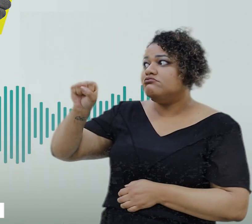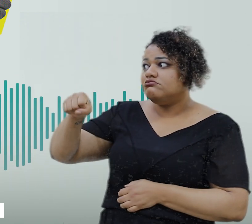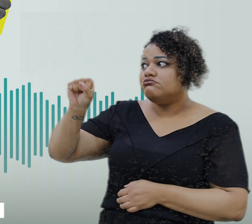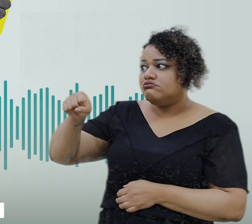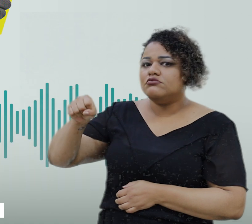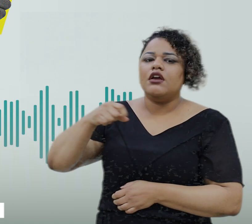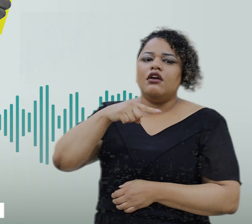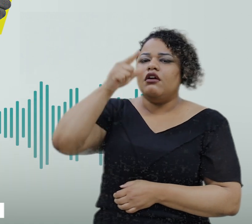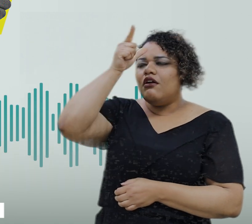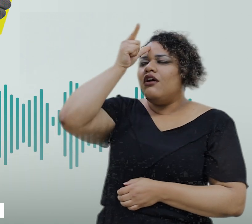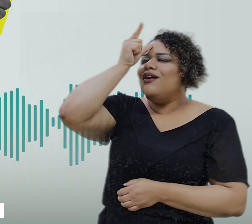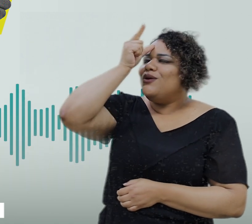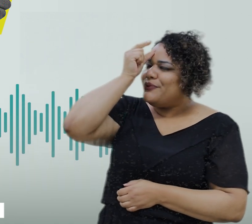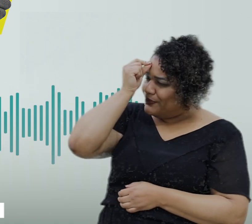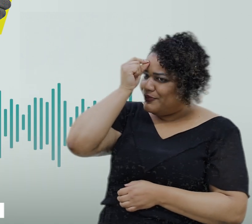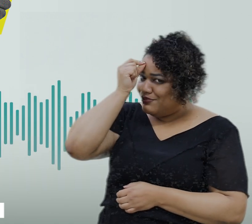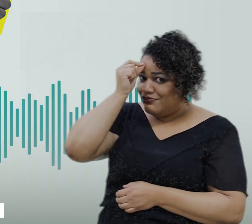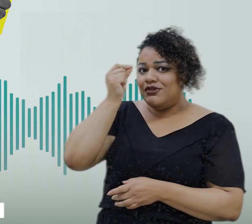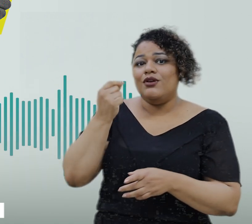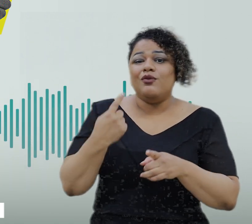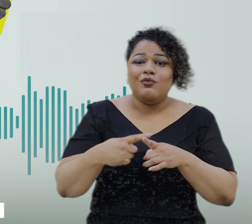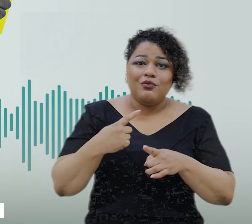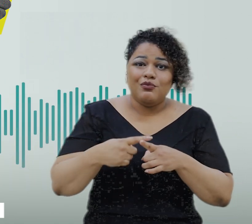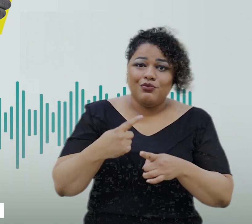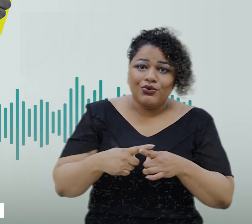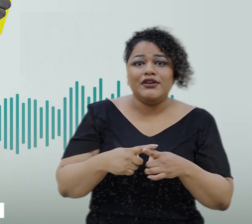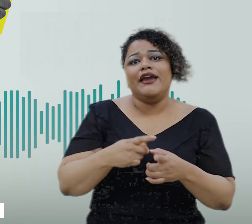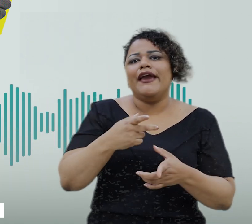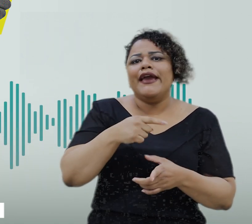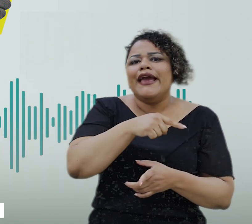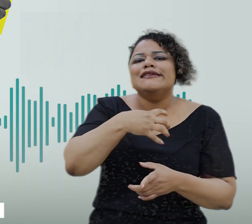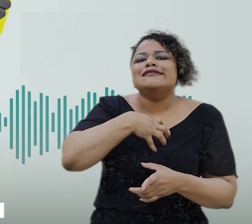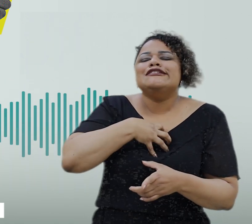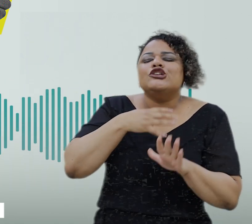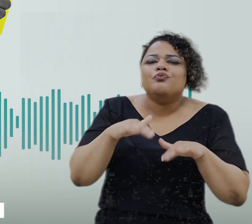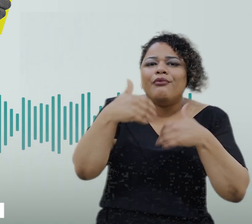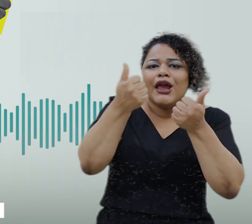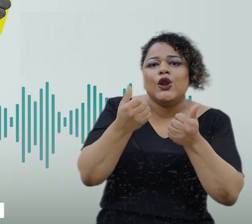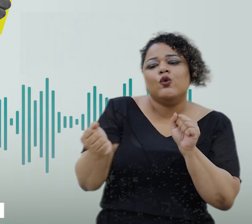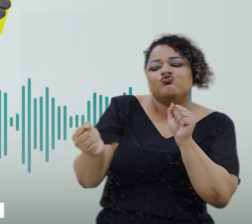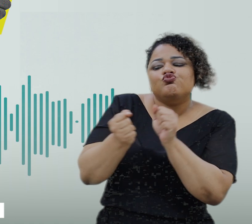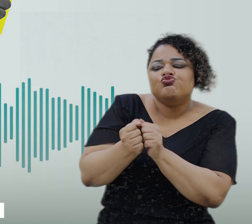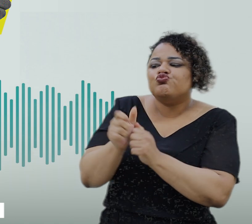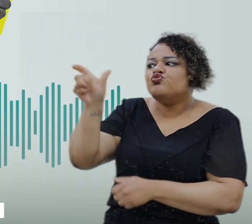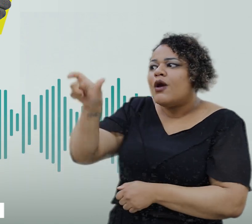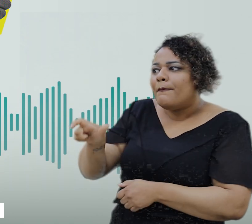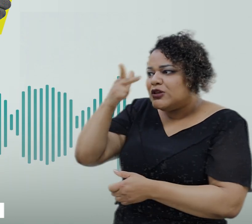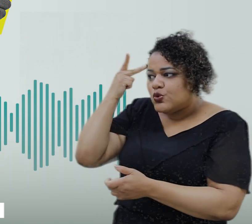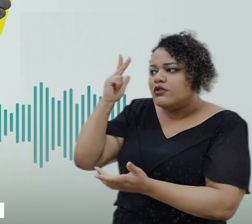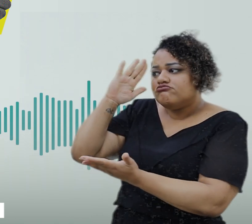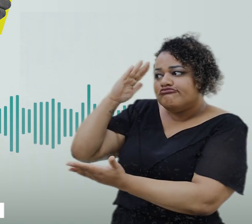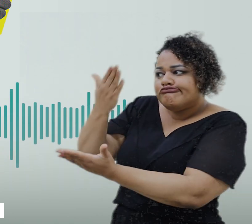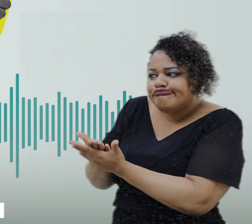sim, eles se sentiram muito aliviados, né, porque percebem que eles se sentem muito mais à vontade por ter alguém ali que eles podem